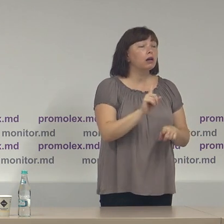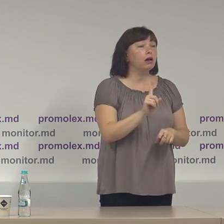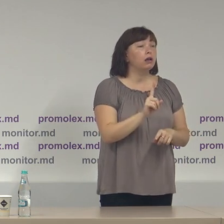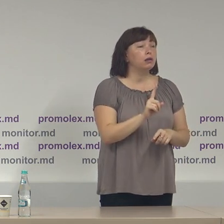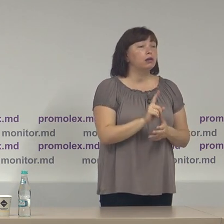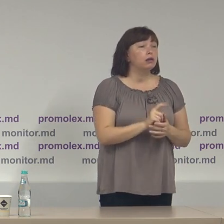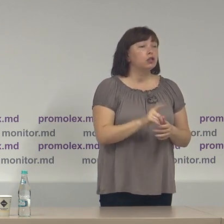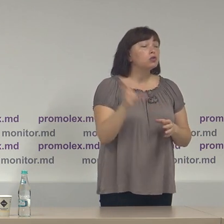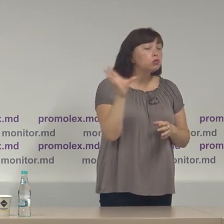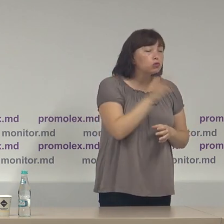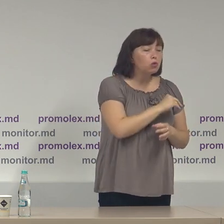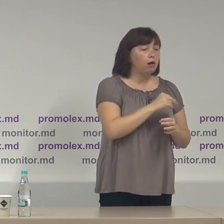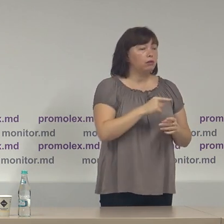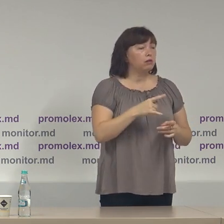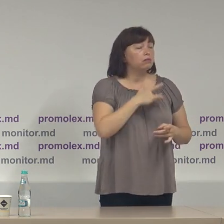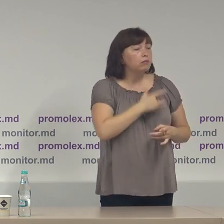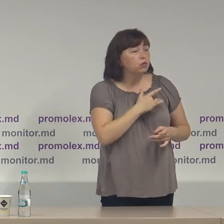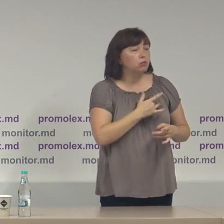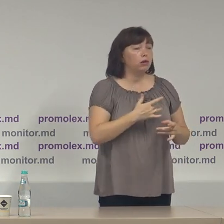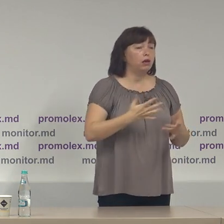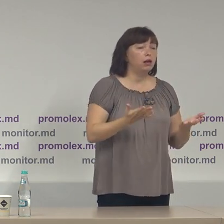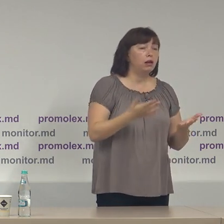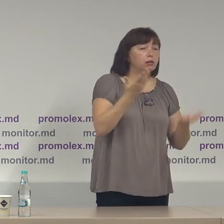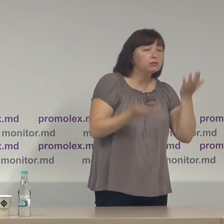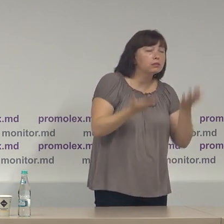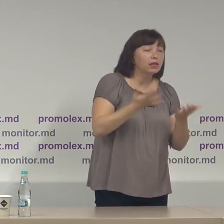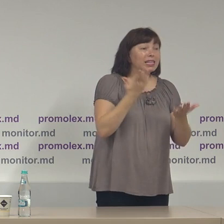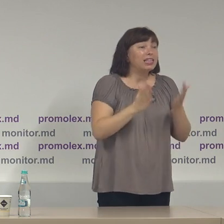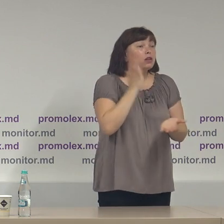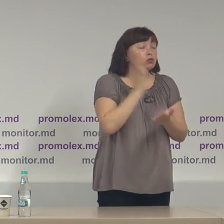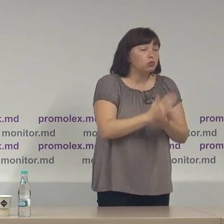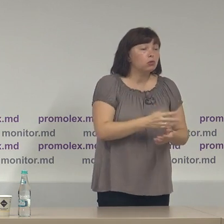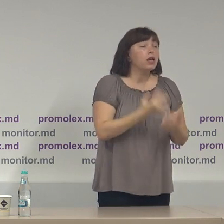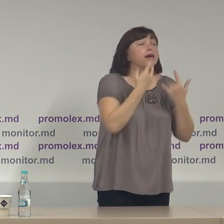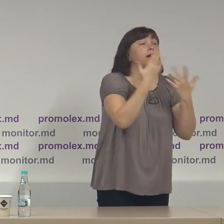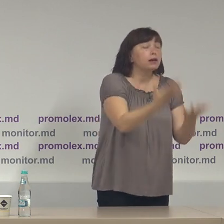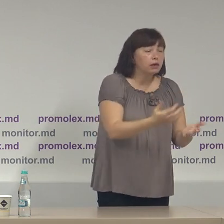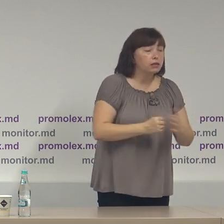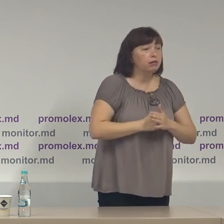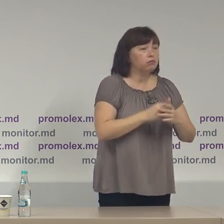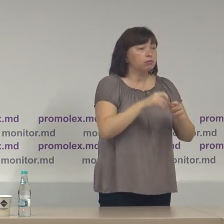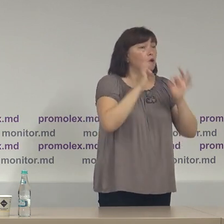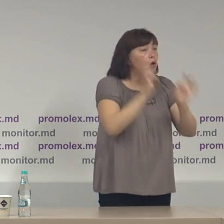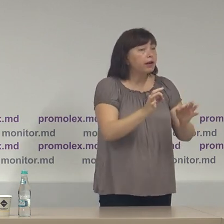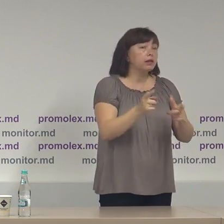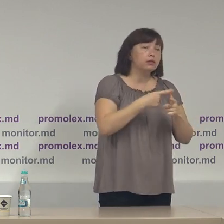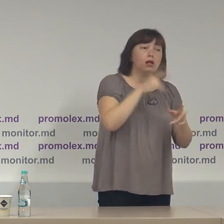toate bănuielele dacă ele sunt cât ele sunt defundate sau nefundate